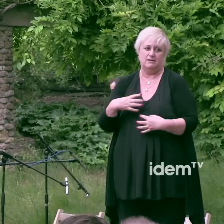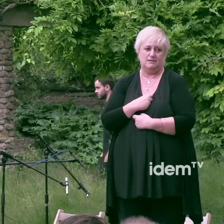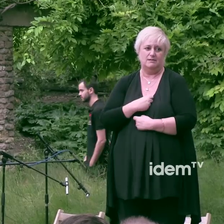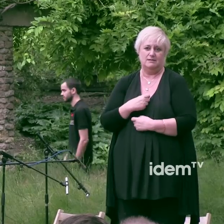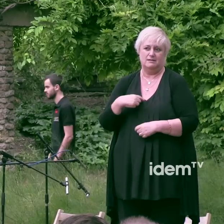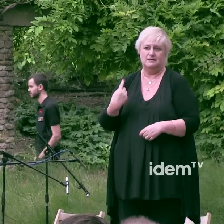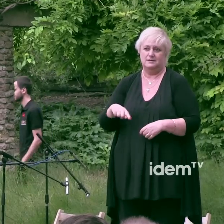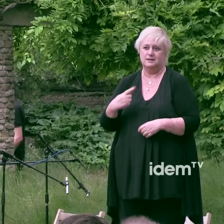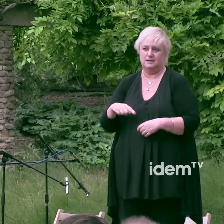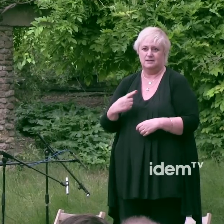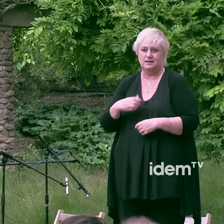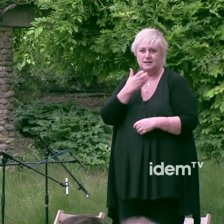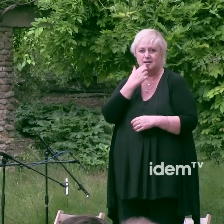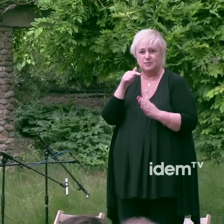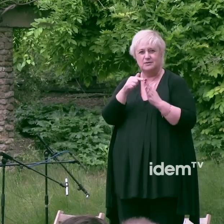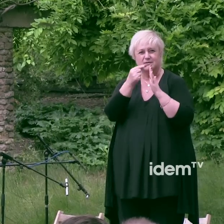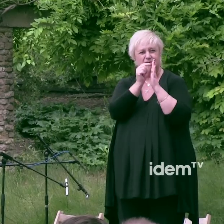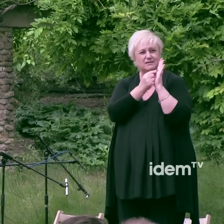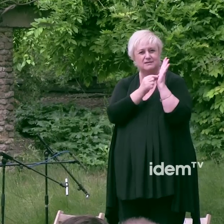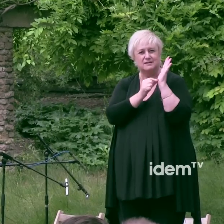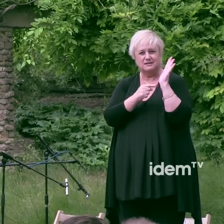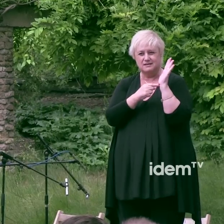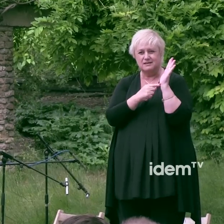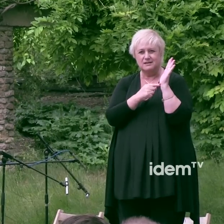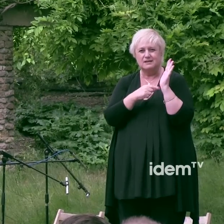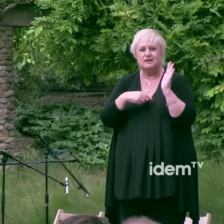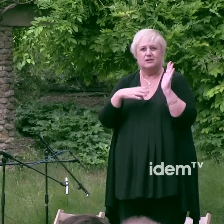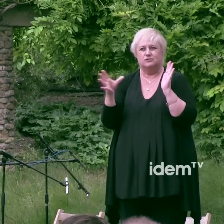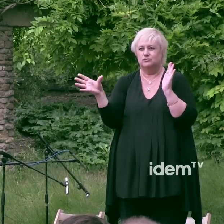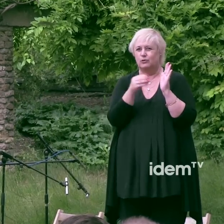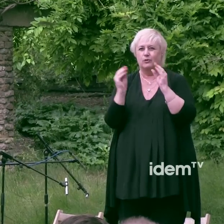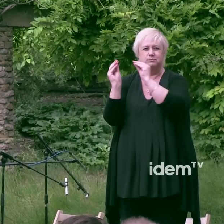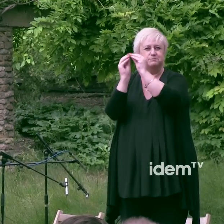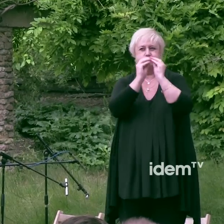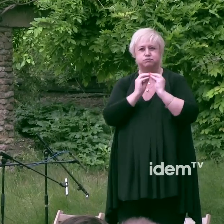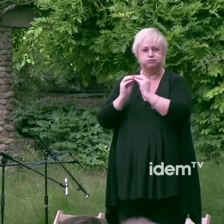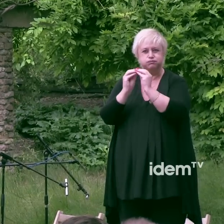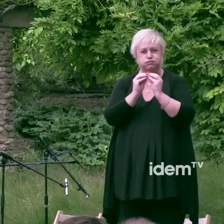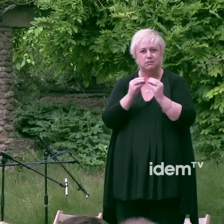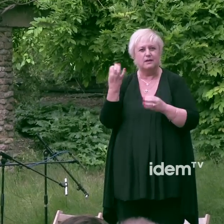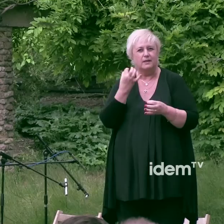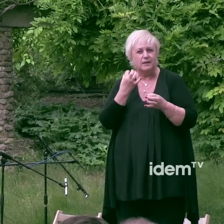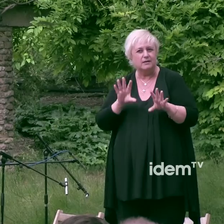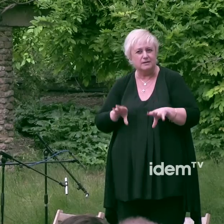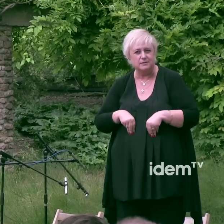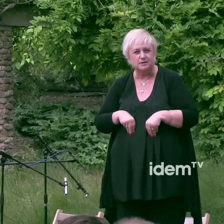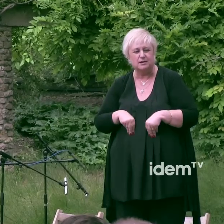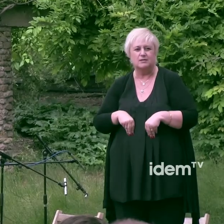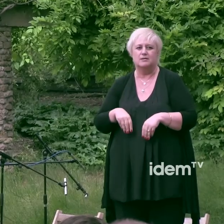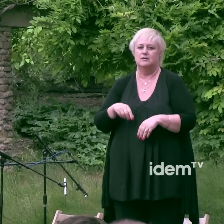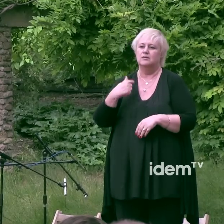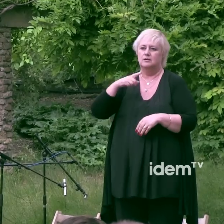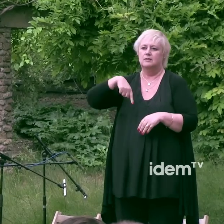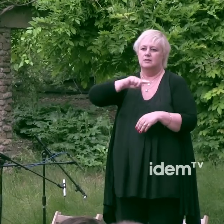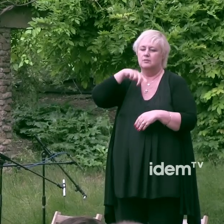incrementant tal com ho indiquen tots tal com ho pronostiquen tots els indicadors i també ens preocupen els efectes